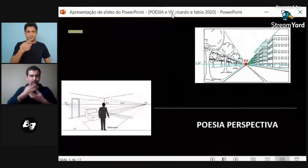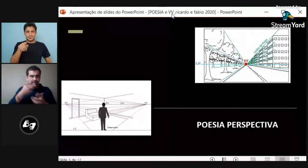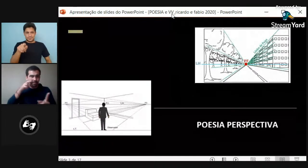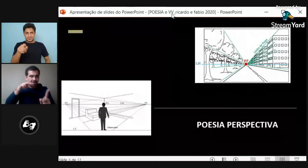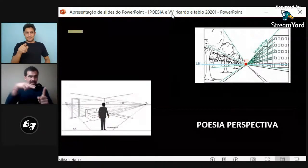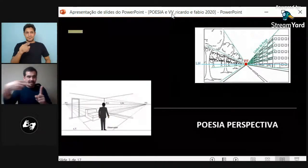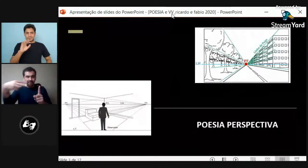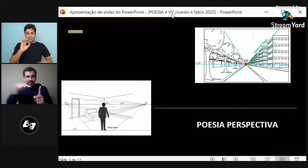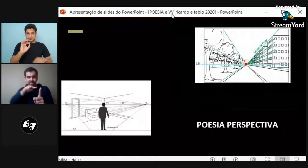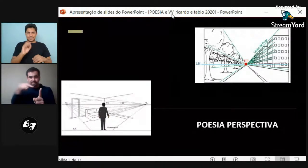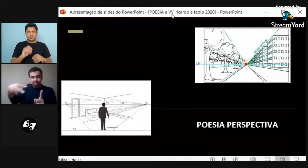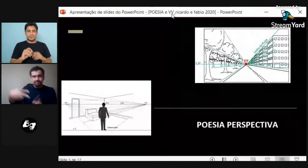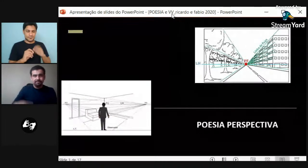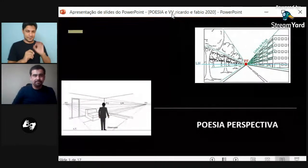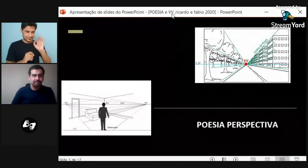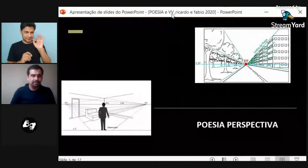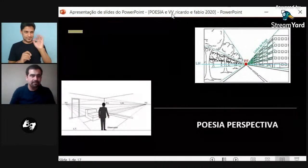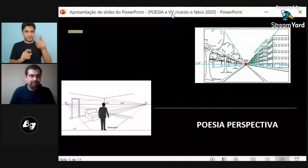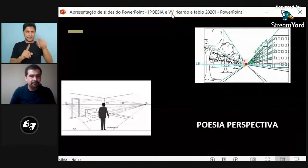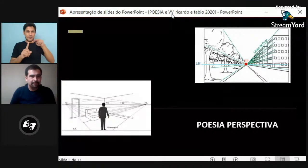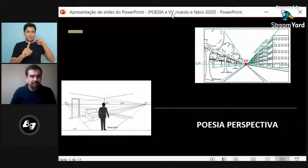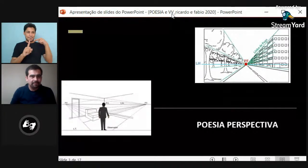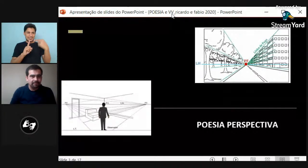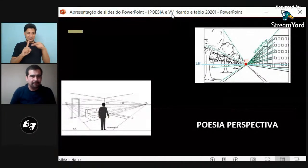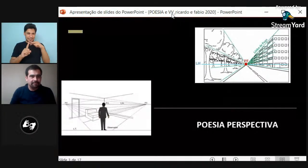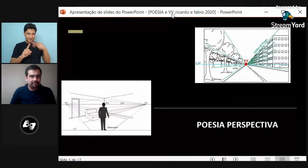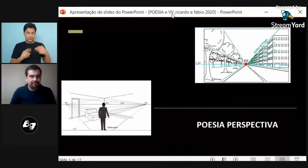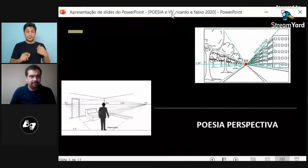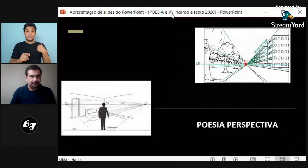Aquí está el nombre. La poesía perspectiva.